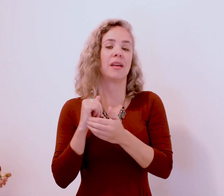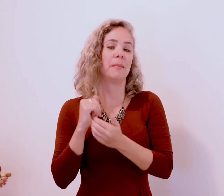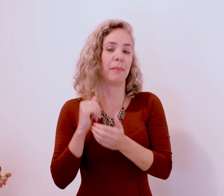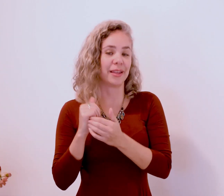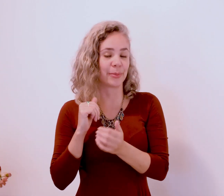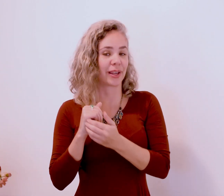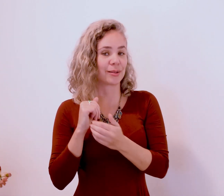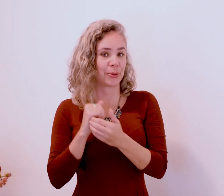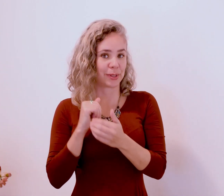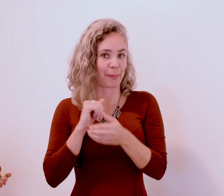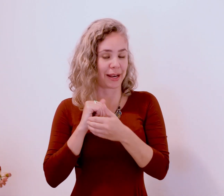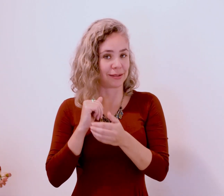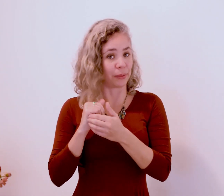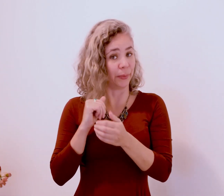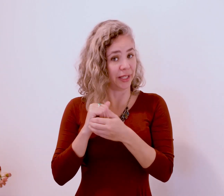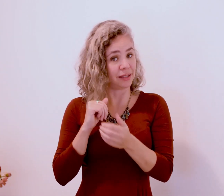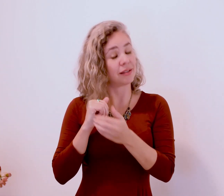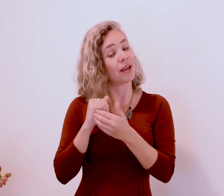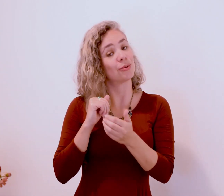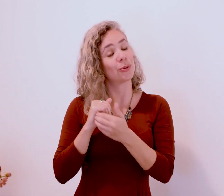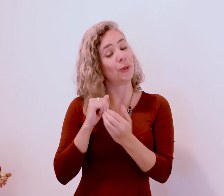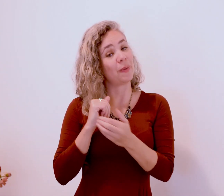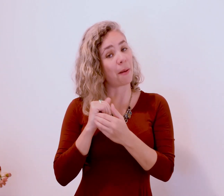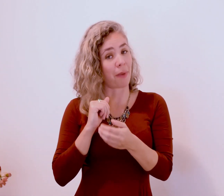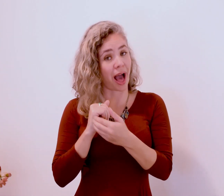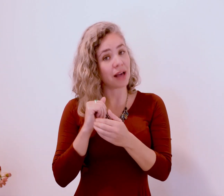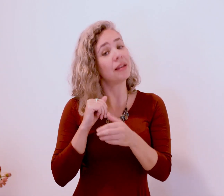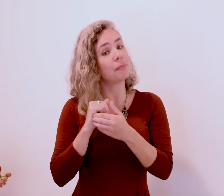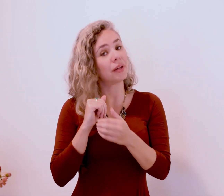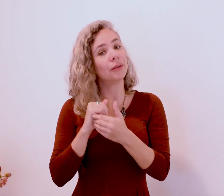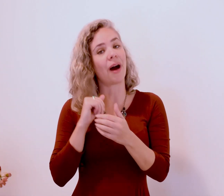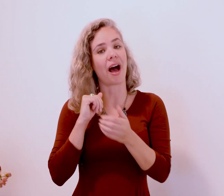Mesmo que as coisas pareçam ruins, eu escolho me amar e perdoar.